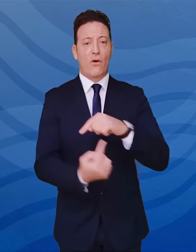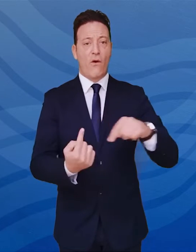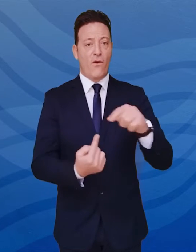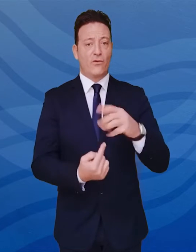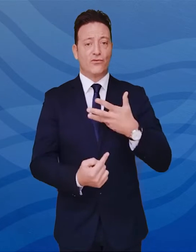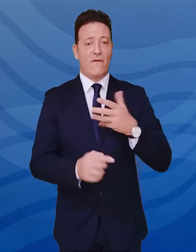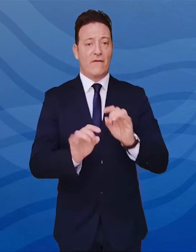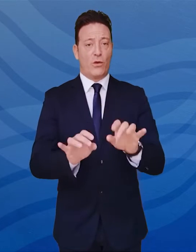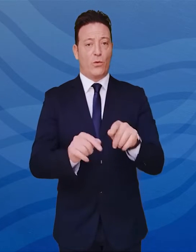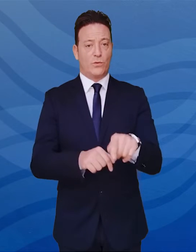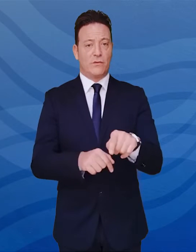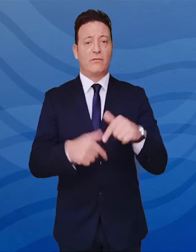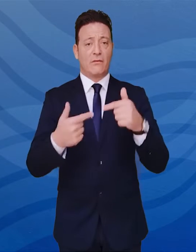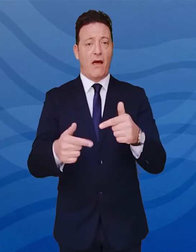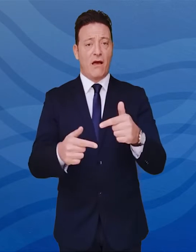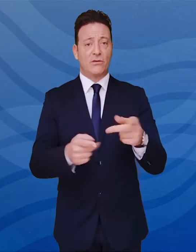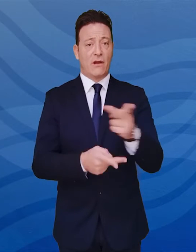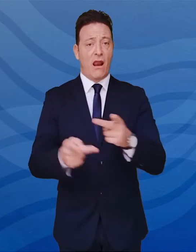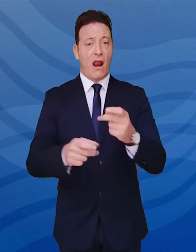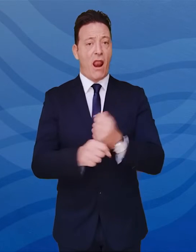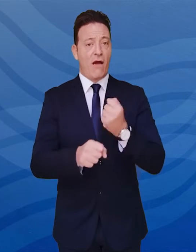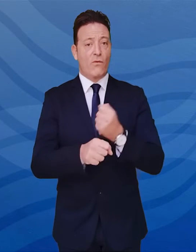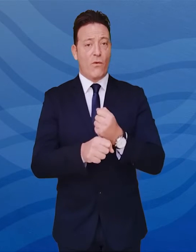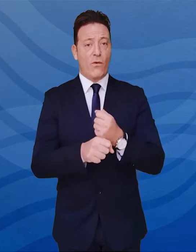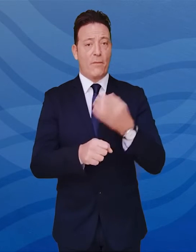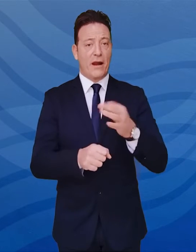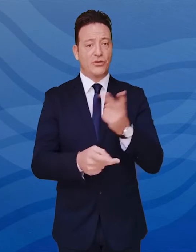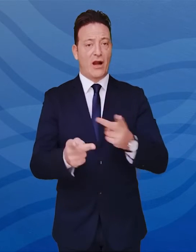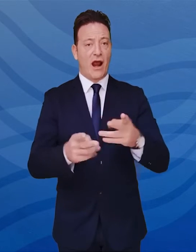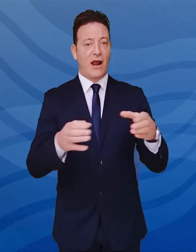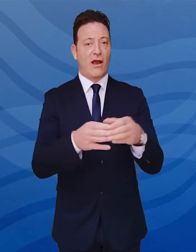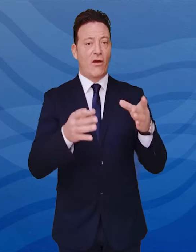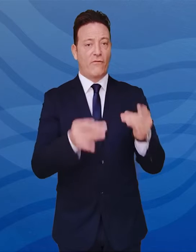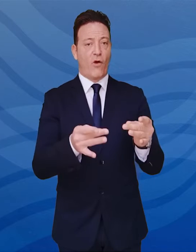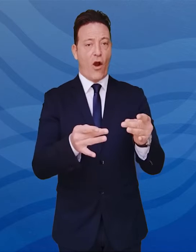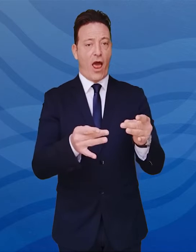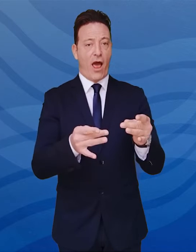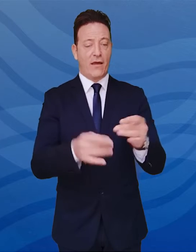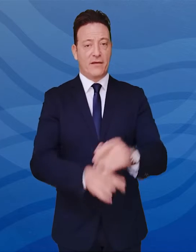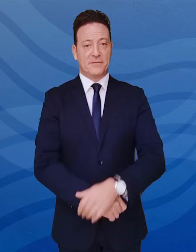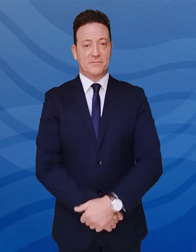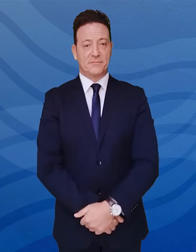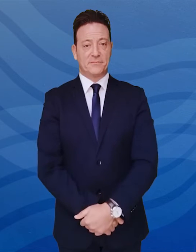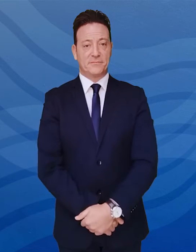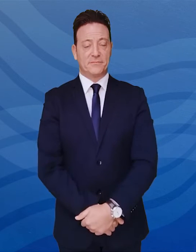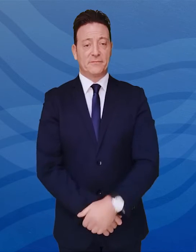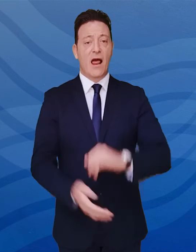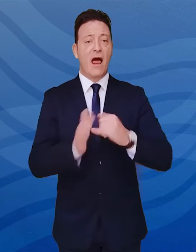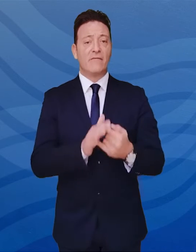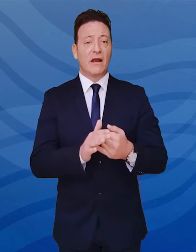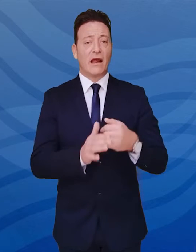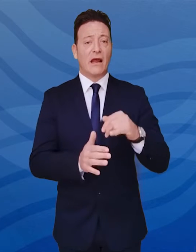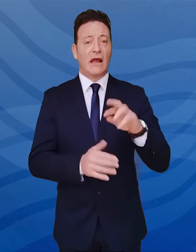un eventuale sovraccarico nel sistema di tracciamento e isolamento dei focolai. Infine l'indice RT,